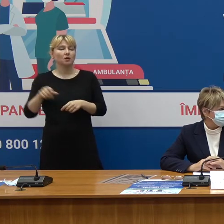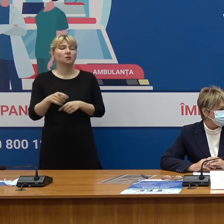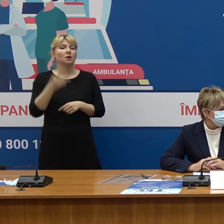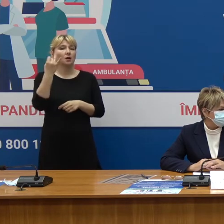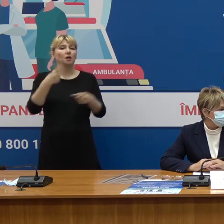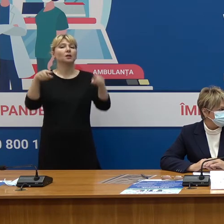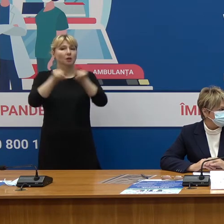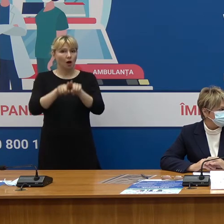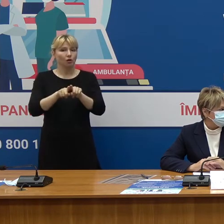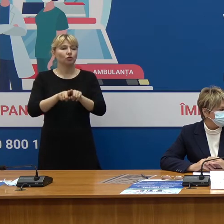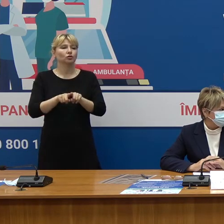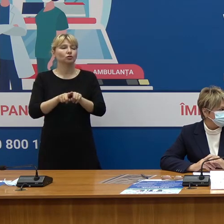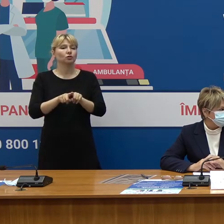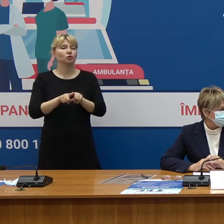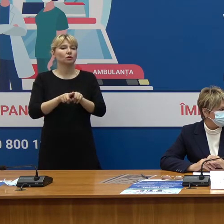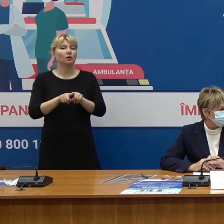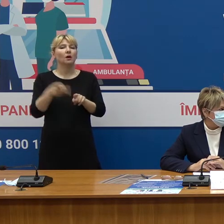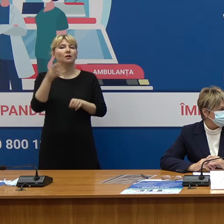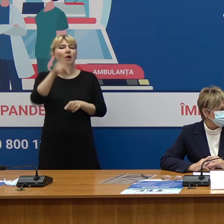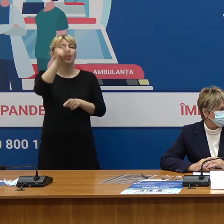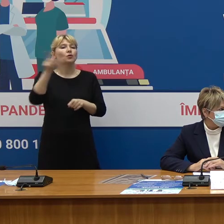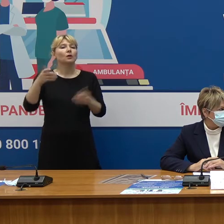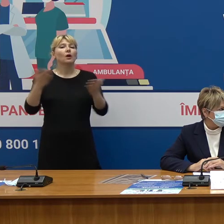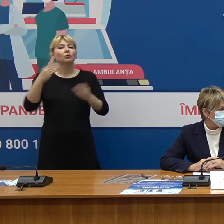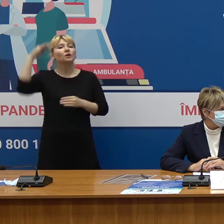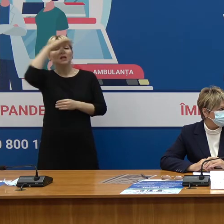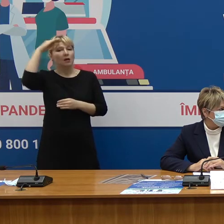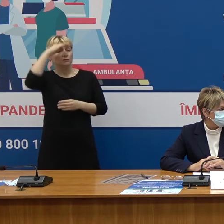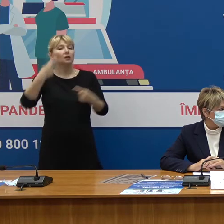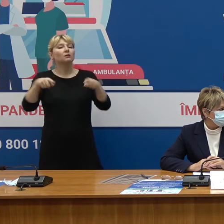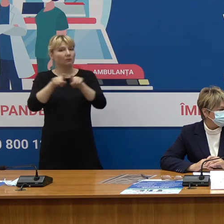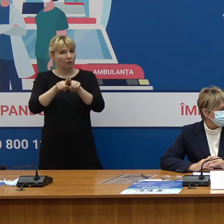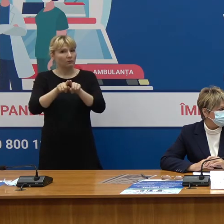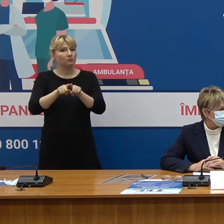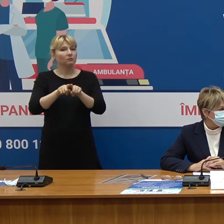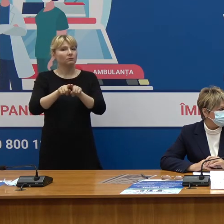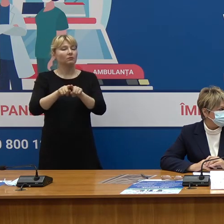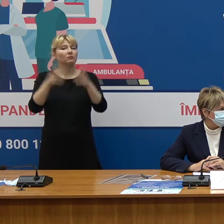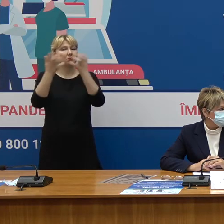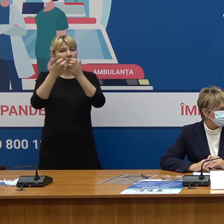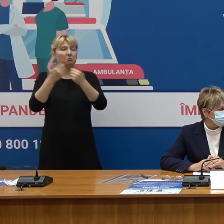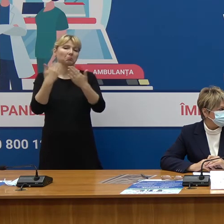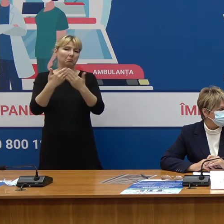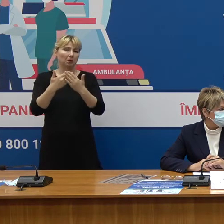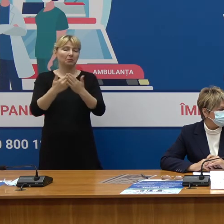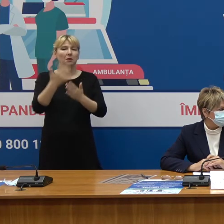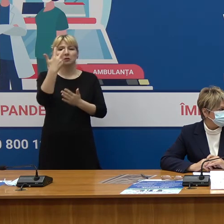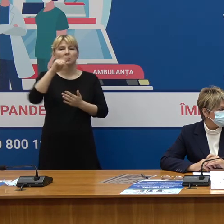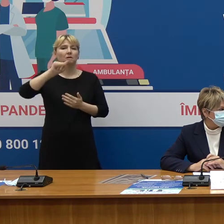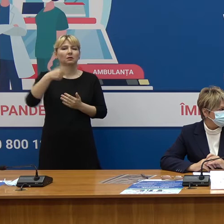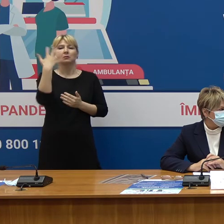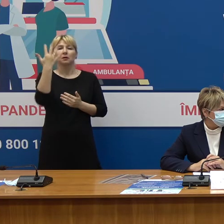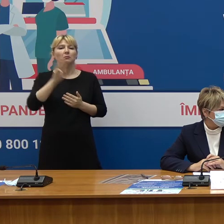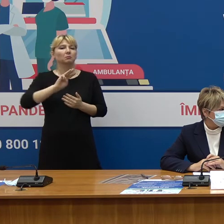și pentru cei aflați în regiunea transnistreană adică aproximativ în jur de 3 între 5